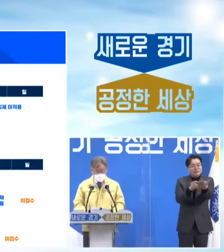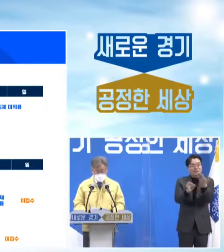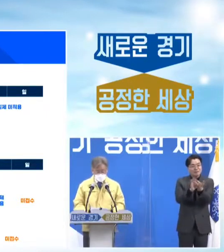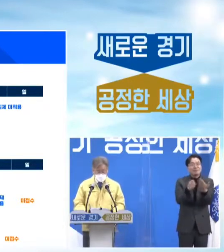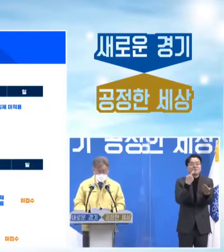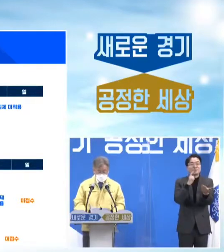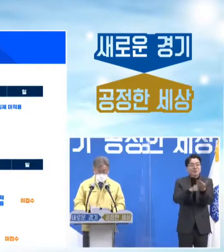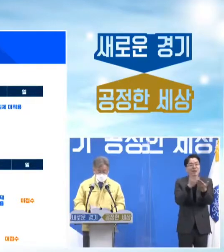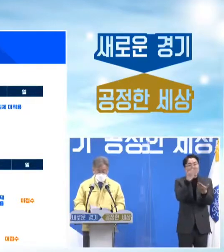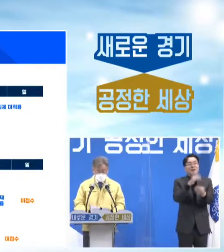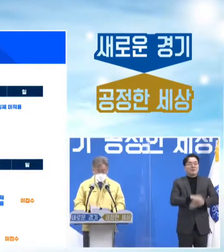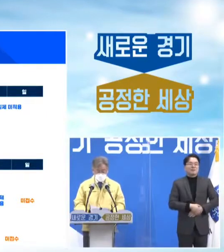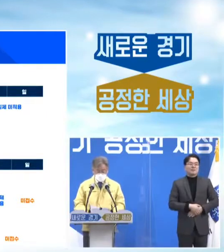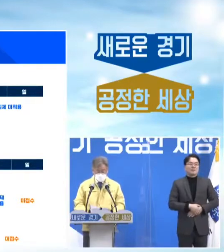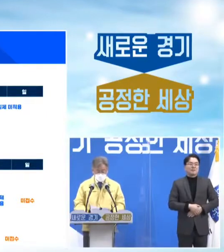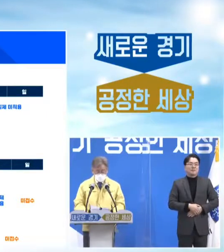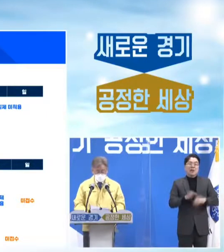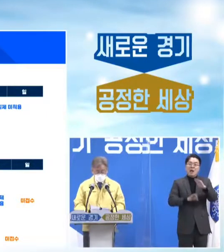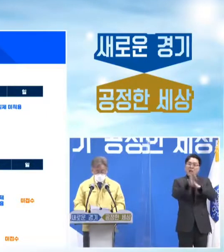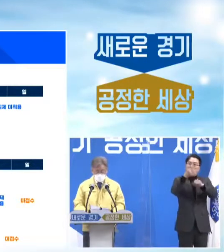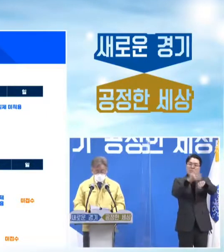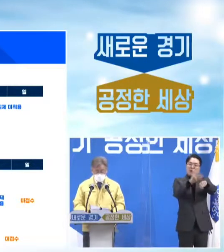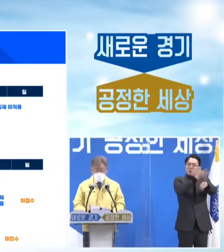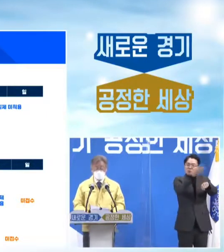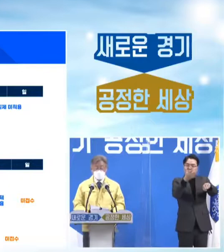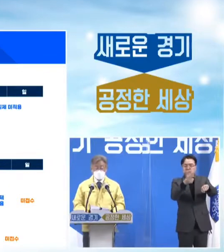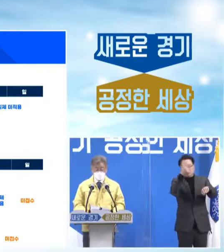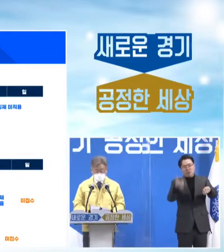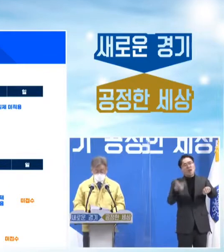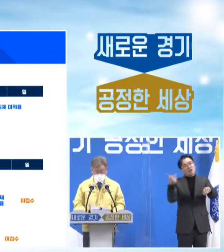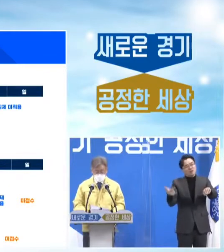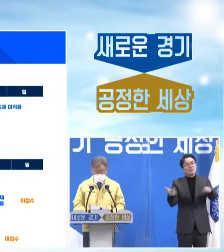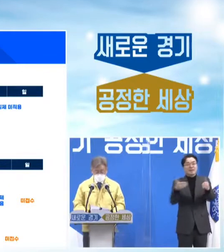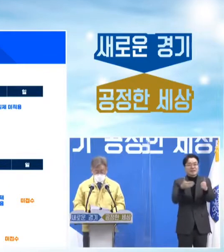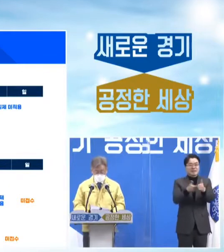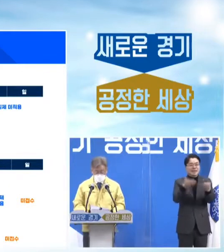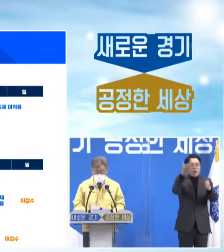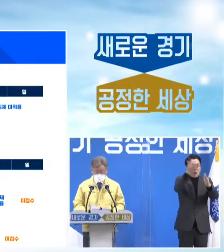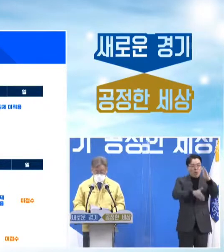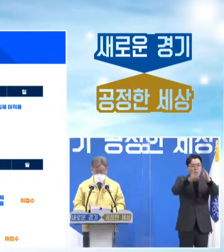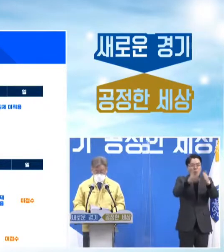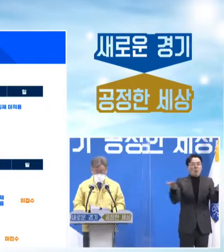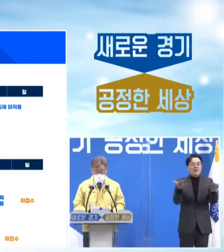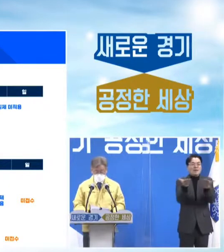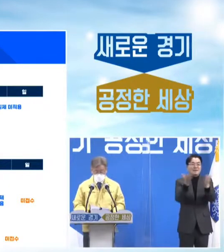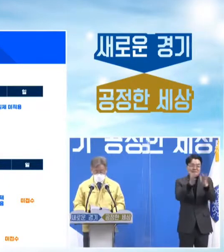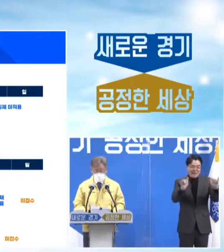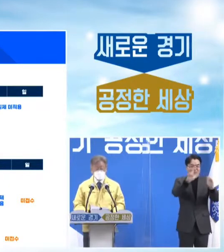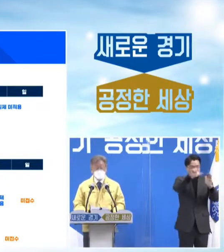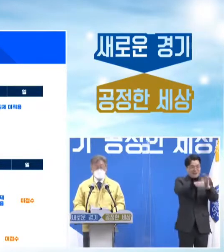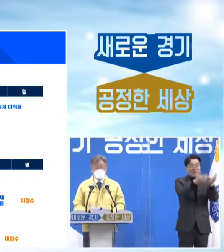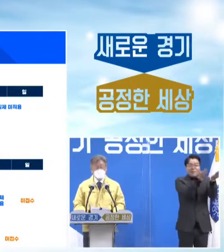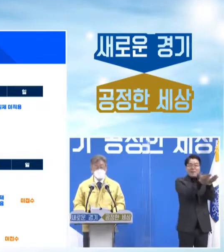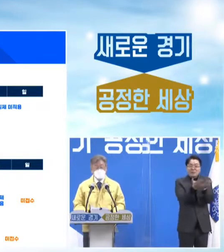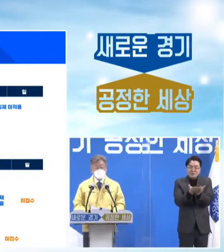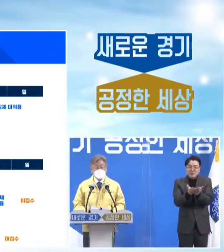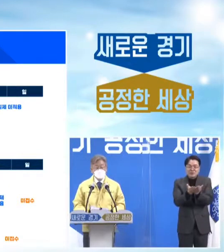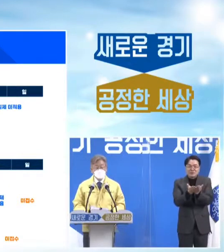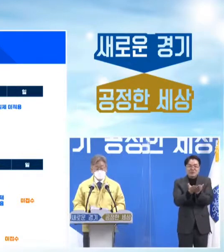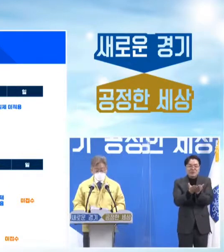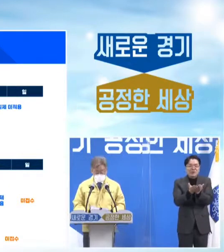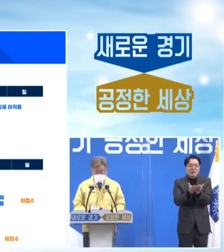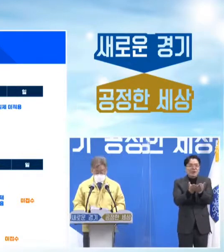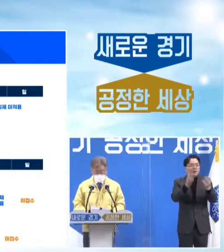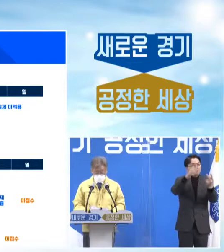신청시간은 주중에는 오전 9시부터 저녁 6시까지 공무원들의 근무시간에 신청이 가능하고 주중에